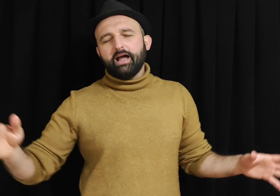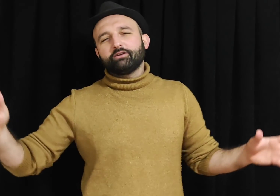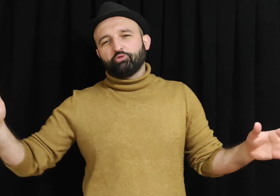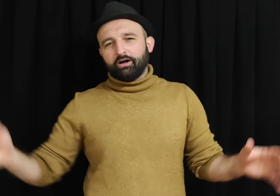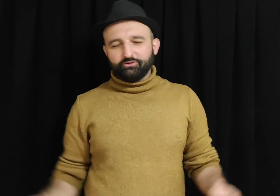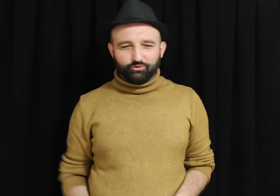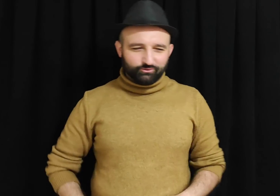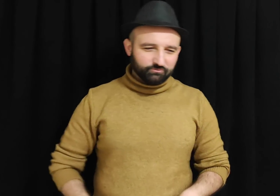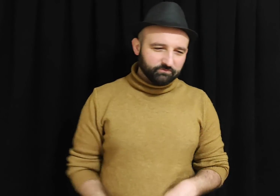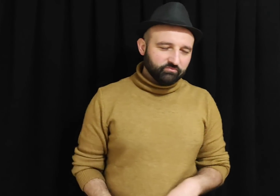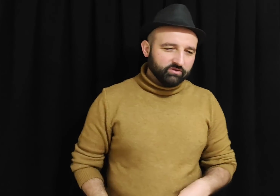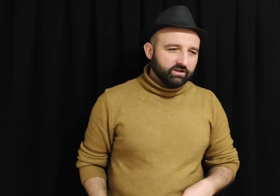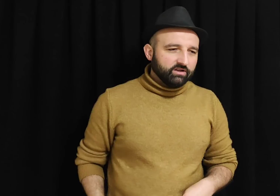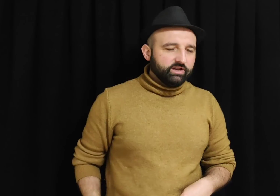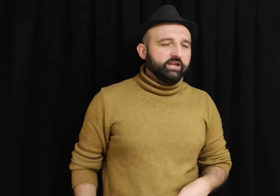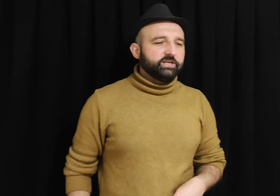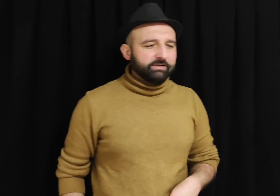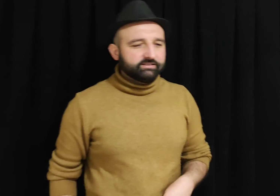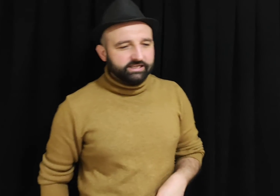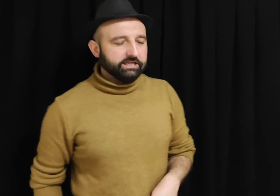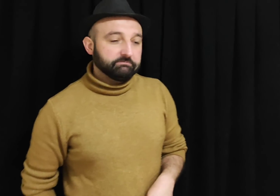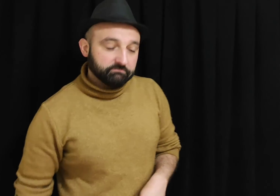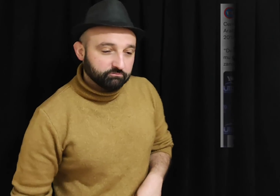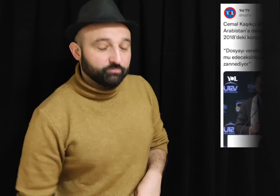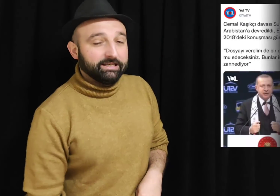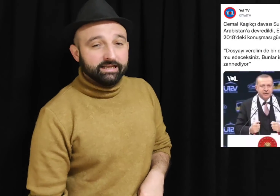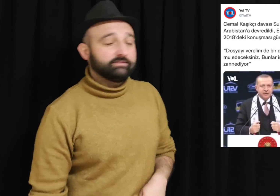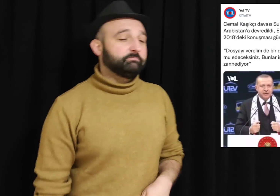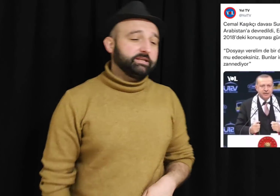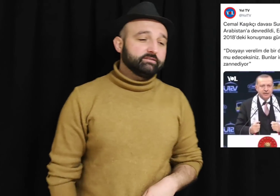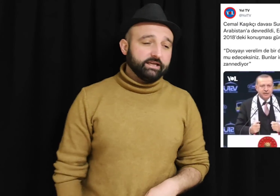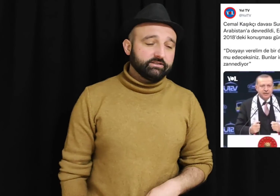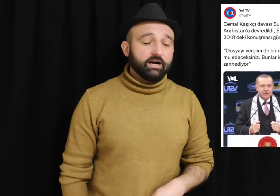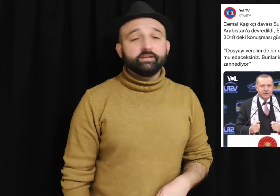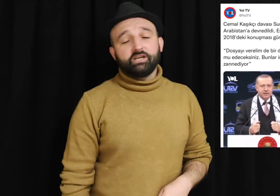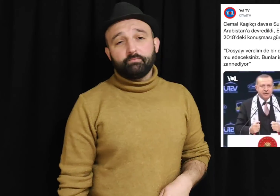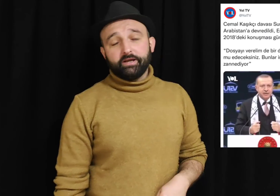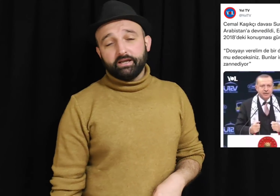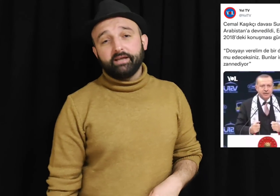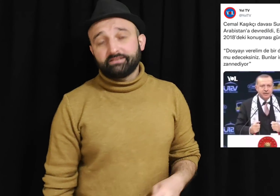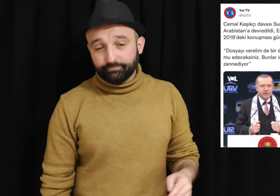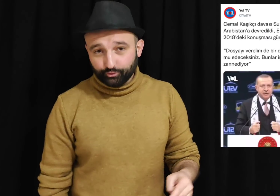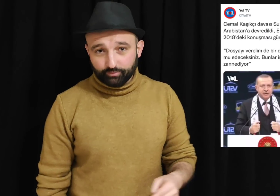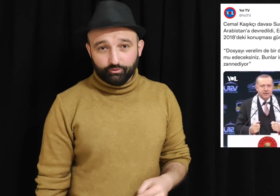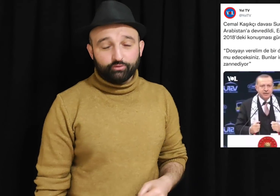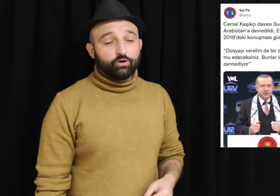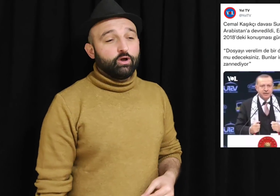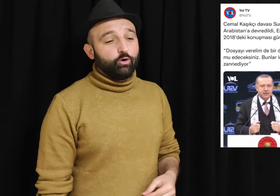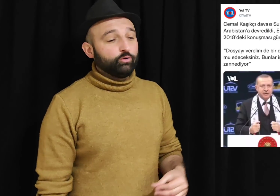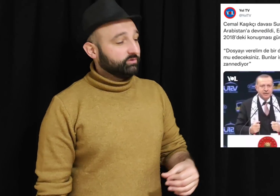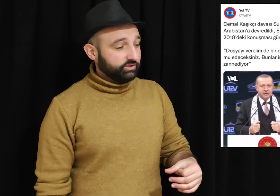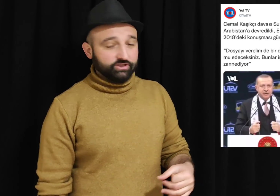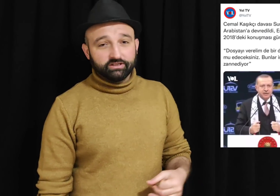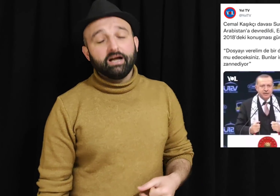Erdoğan diyor. Ne hikmetse bu millet bir tek AKP'ye hesap sormuyor. Onun dışında